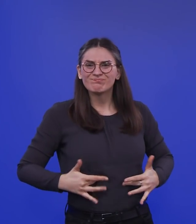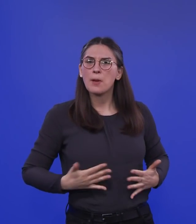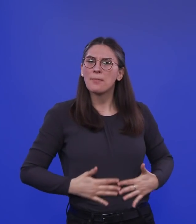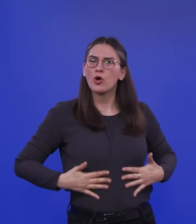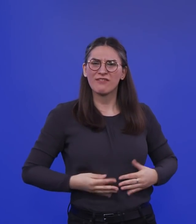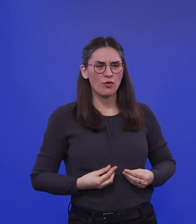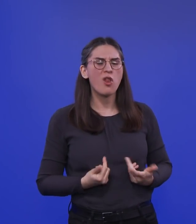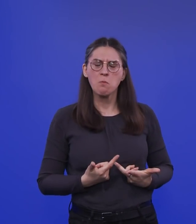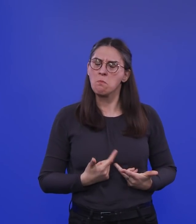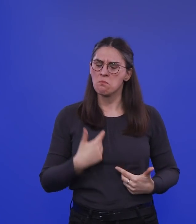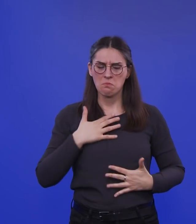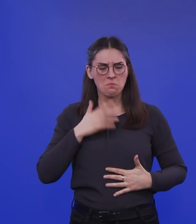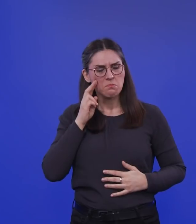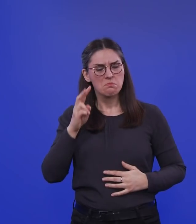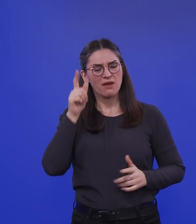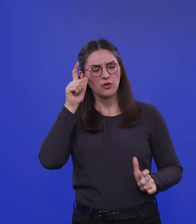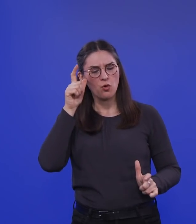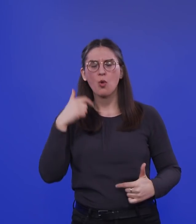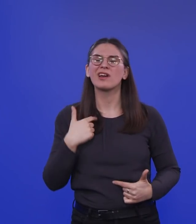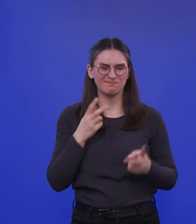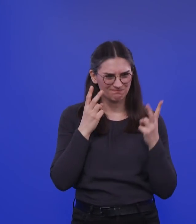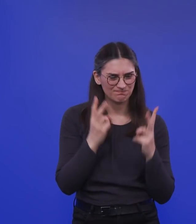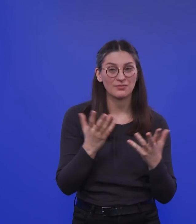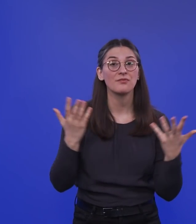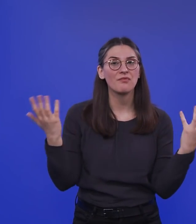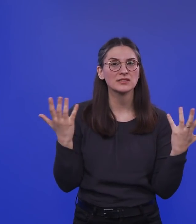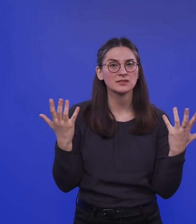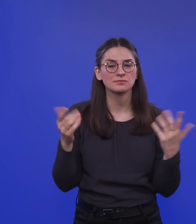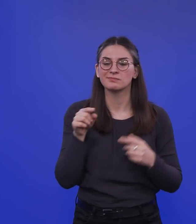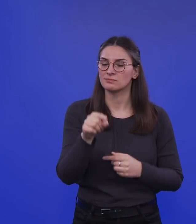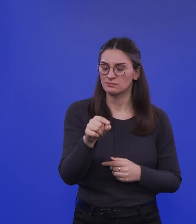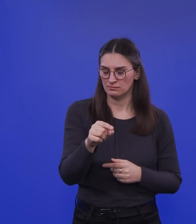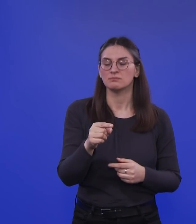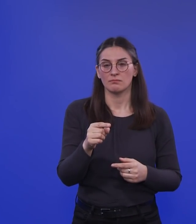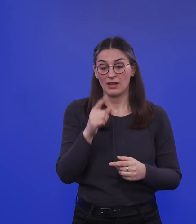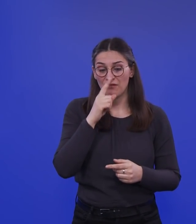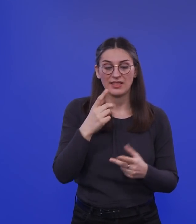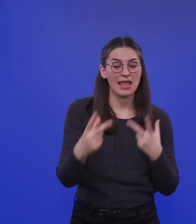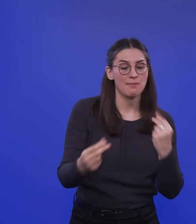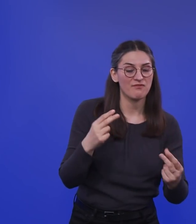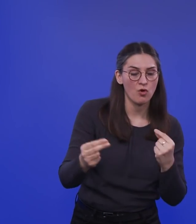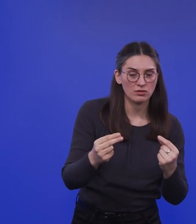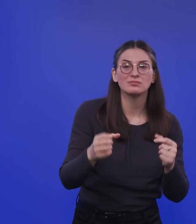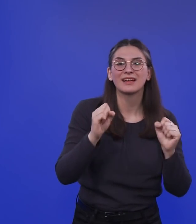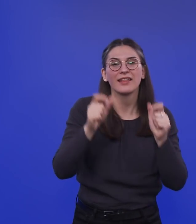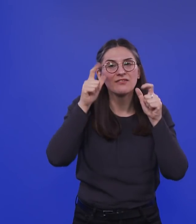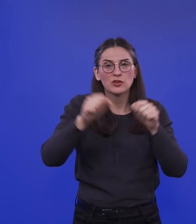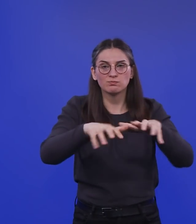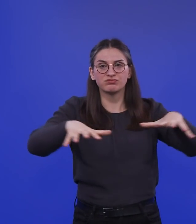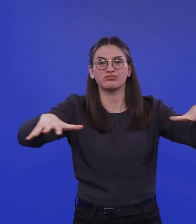drüber sagen. Mein Bauchgefühl als Virologe ist, dass die Verbreitung des Virus durch die Impfung unterbunden wird, auch wenn man das im